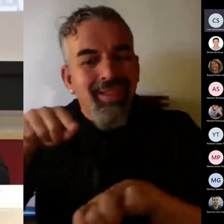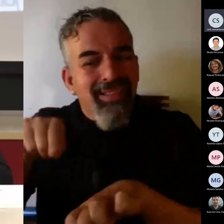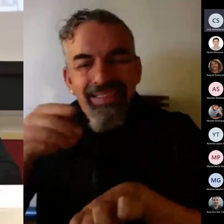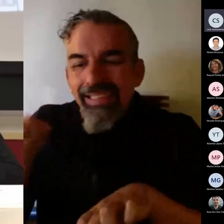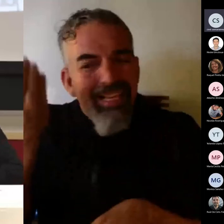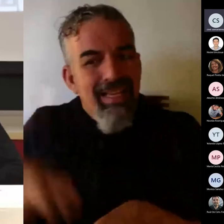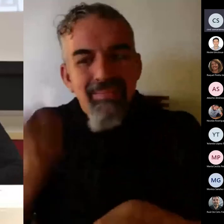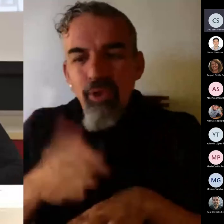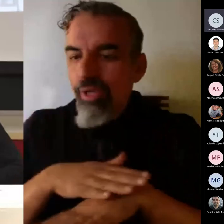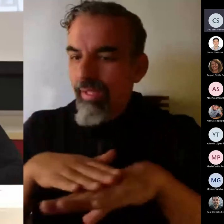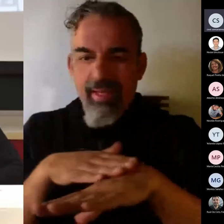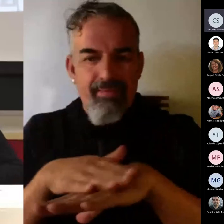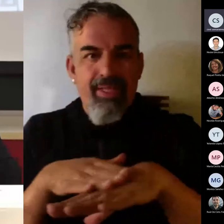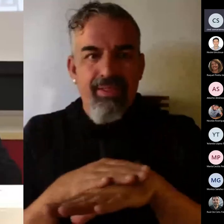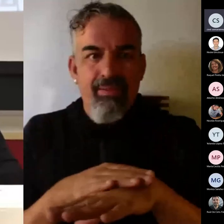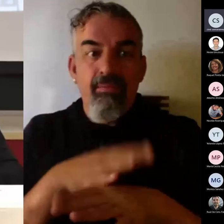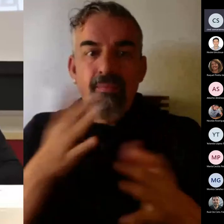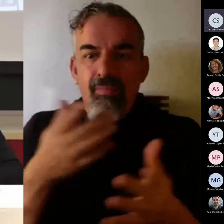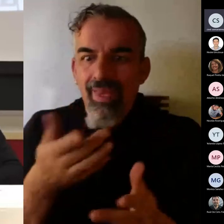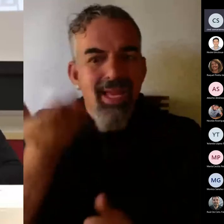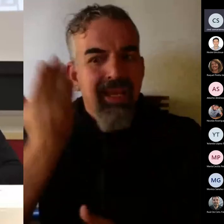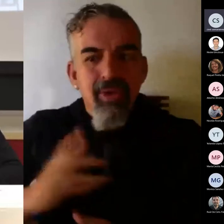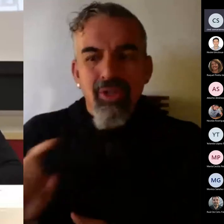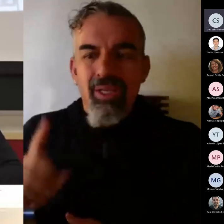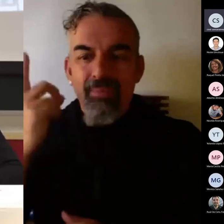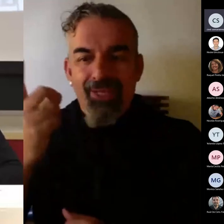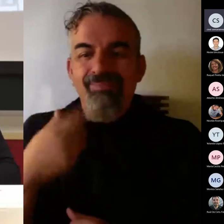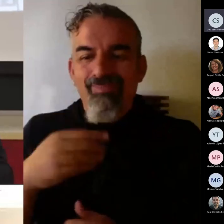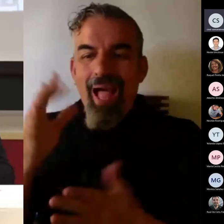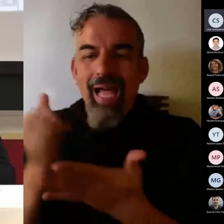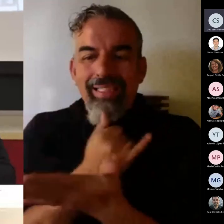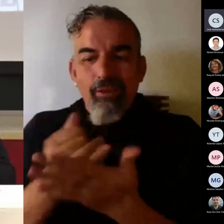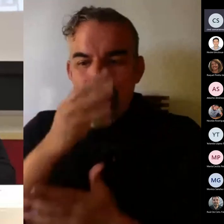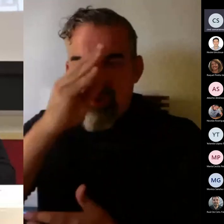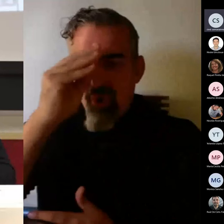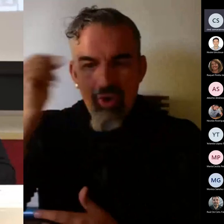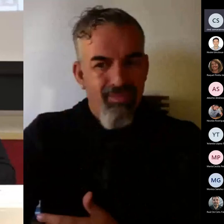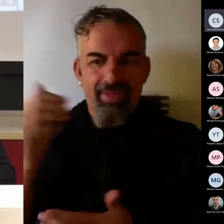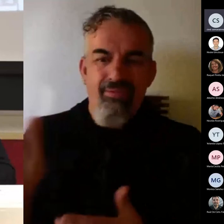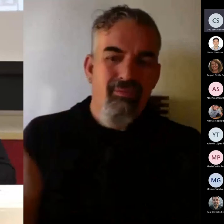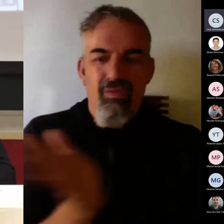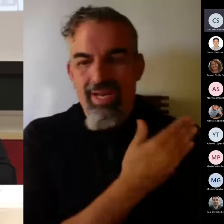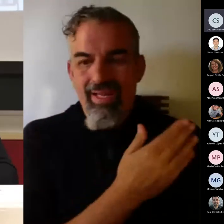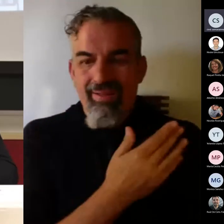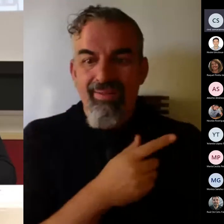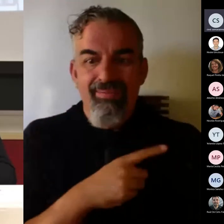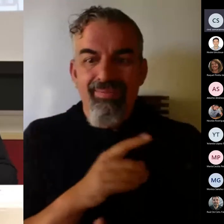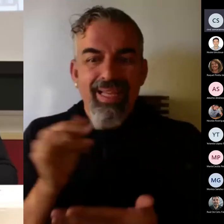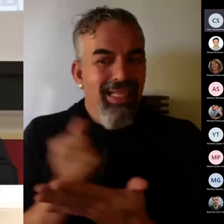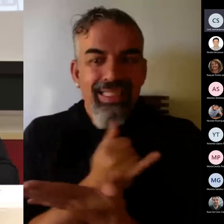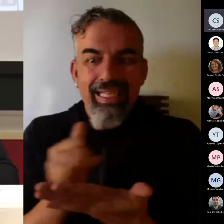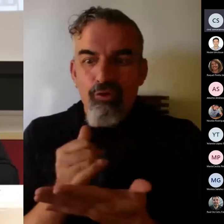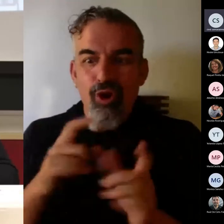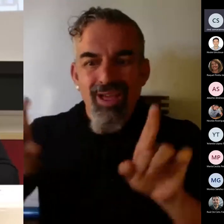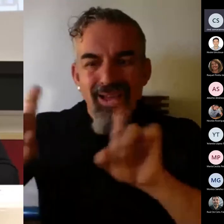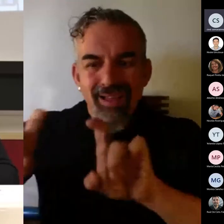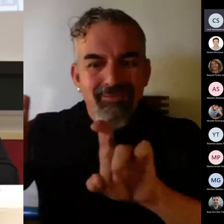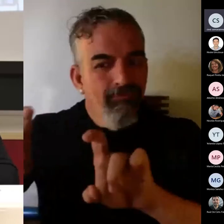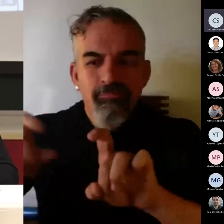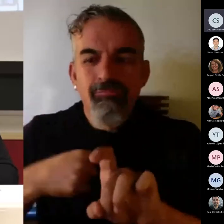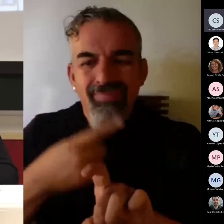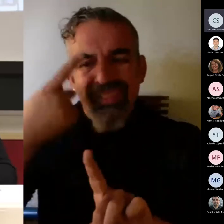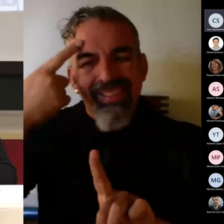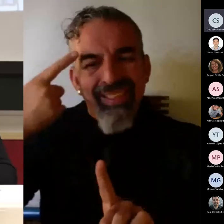en eso estamos. ¿Cuál es el punto fuerte? Que dominamos la materia, que dominamos la materia que impartimos, que sabemos qué es lo que queremos